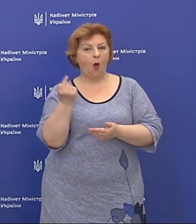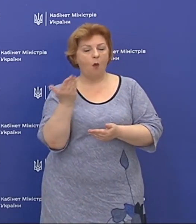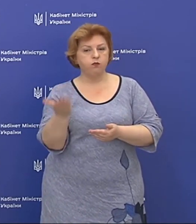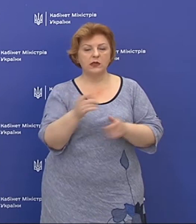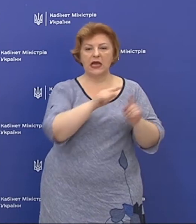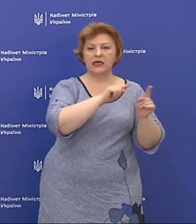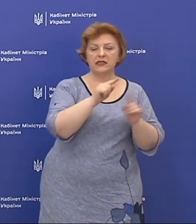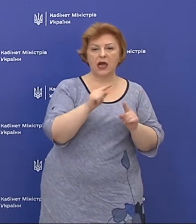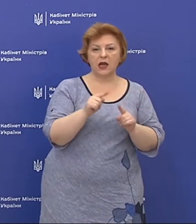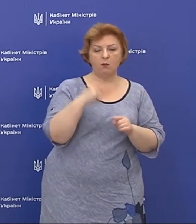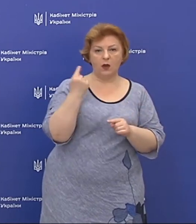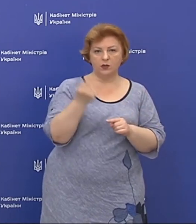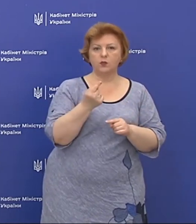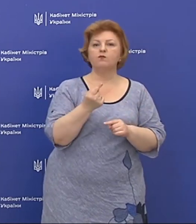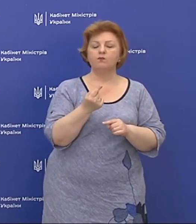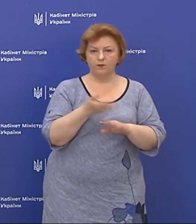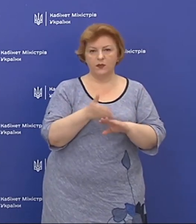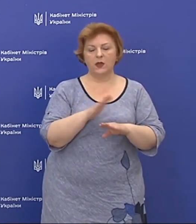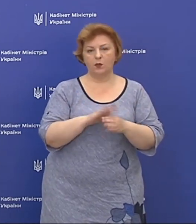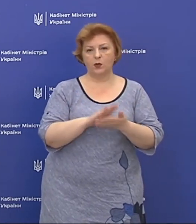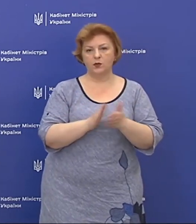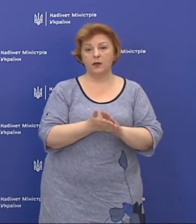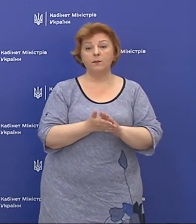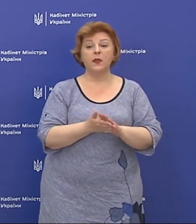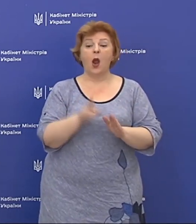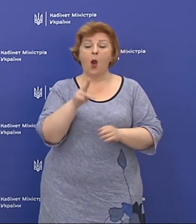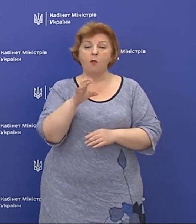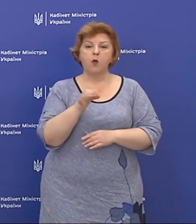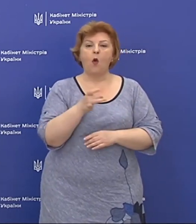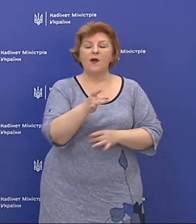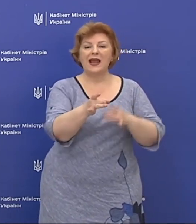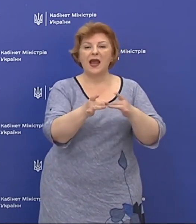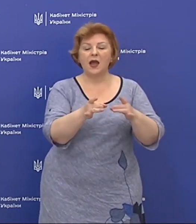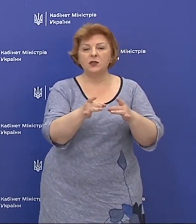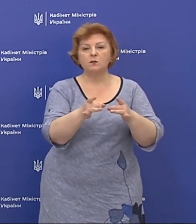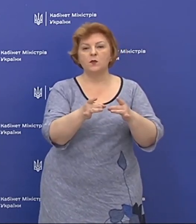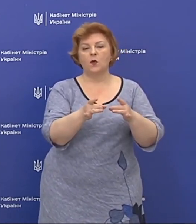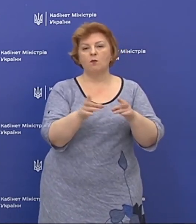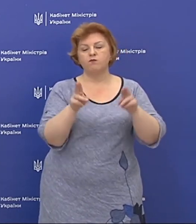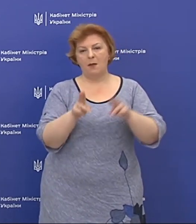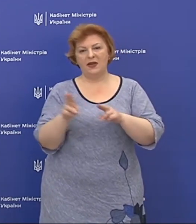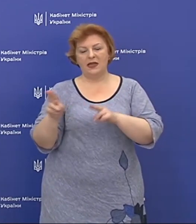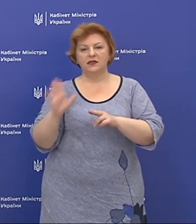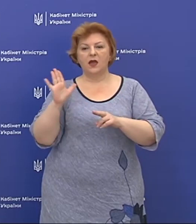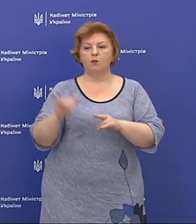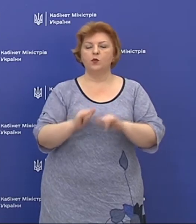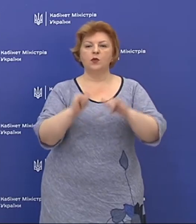Закарпатська область, тому ми по регіональному принципу будемо